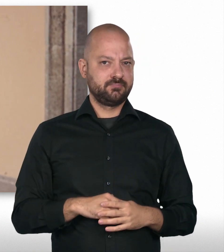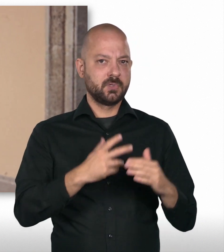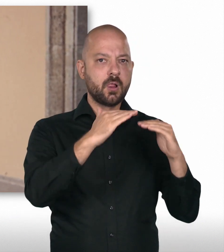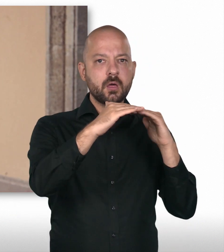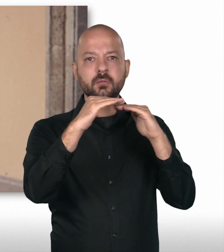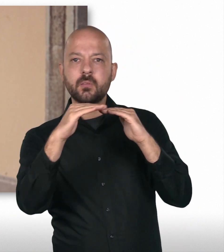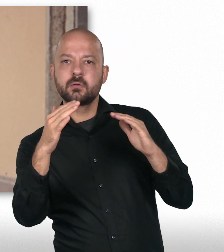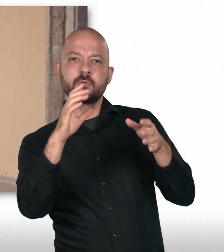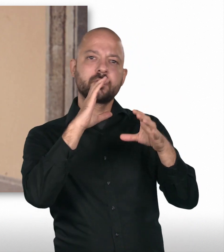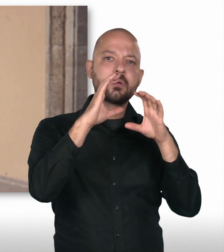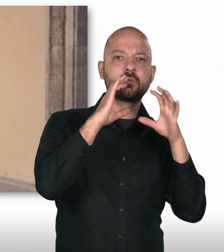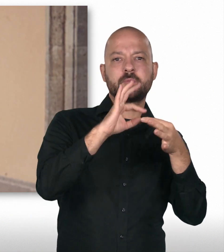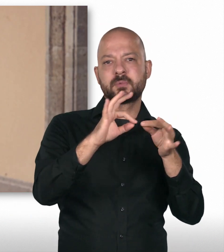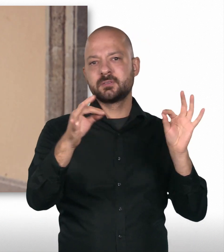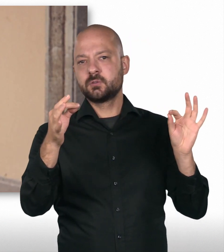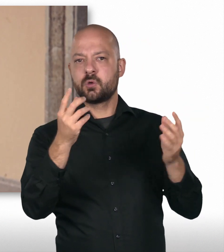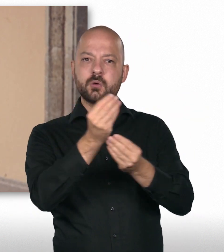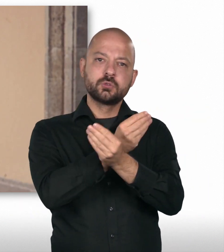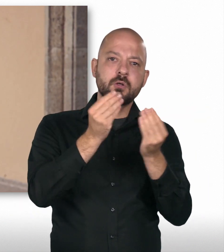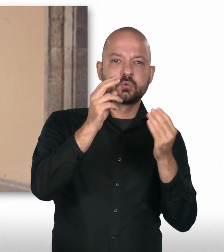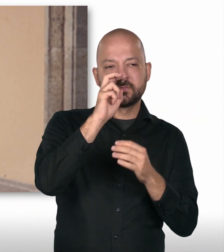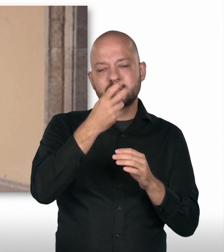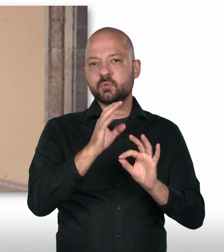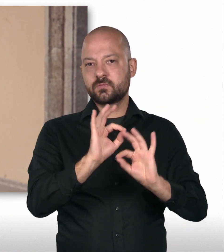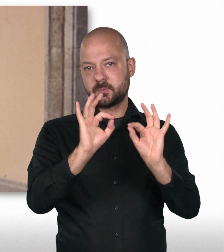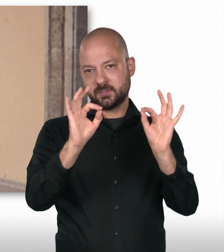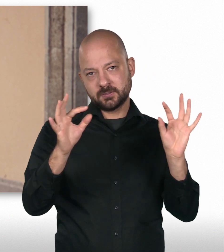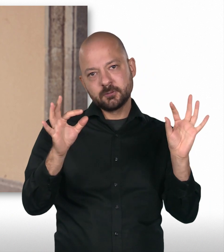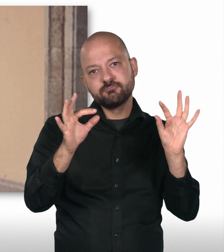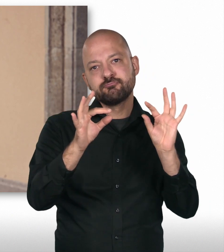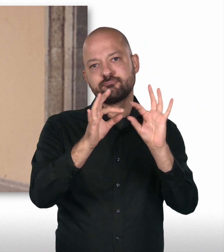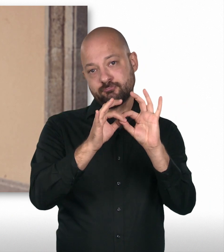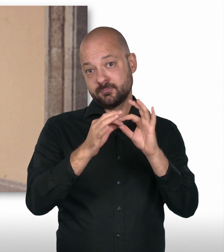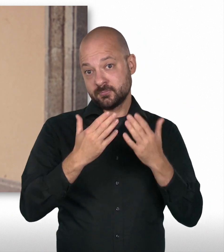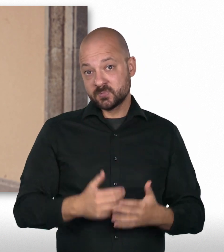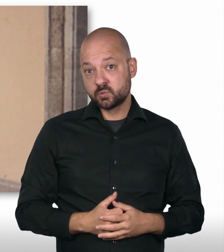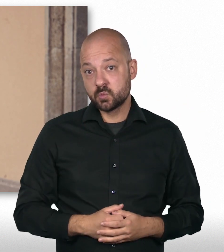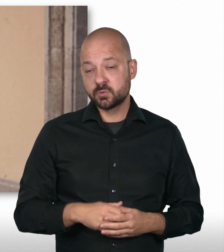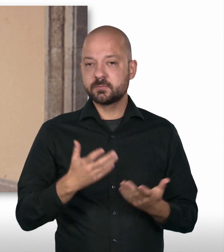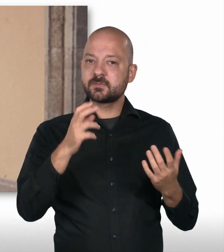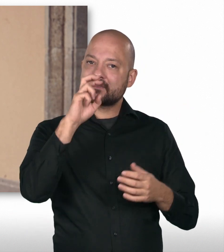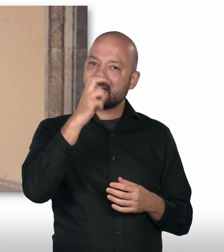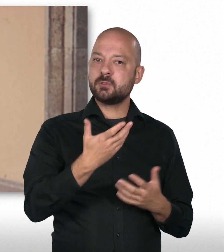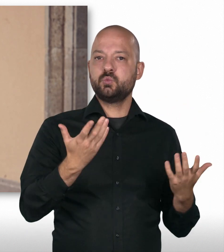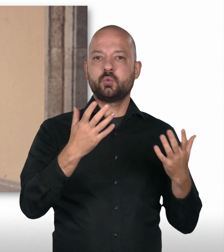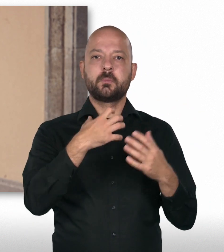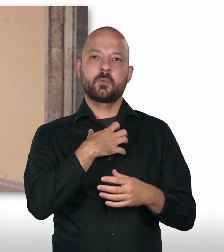Beziehungen zwischen Staaten durch Kommunikation und durch Austausch versucht zu